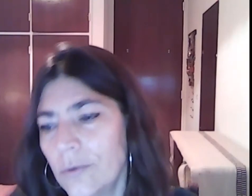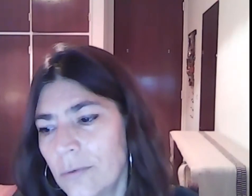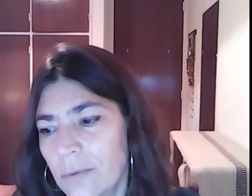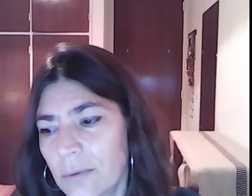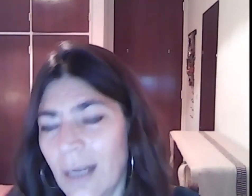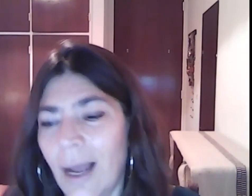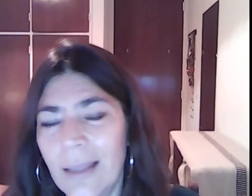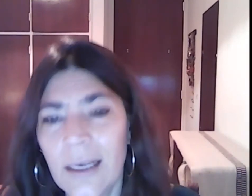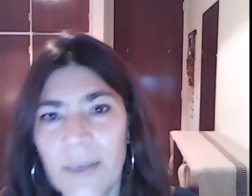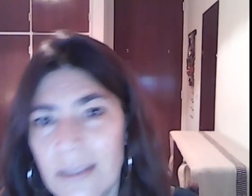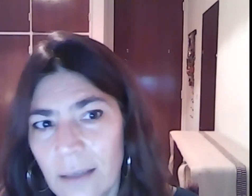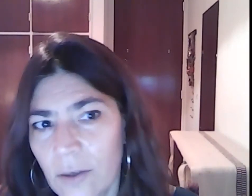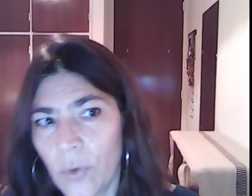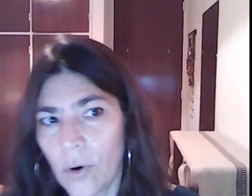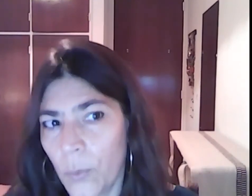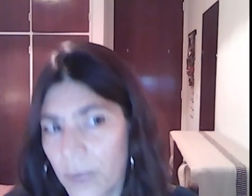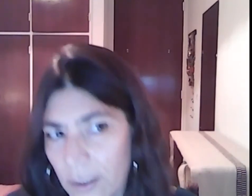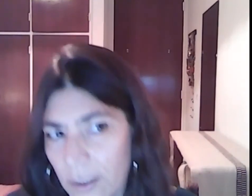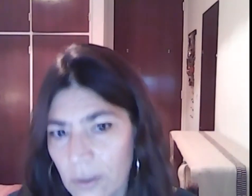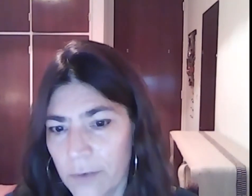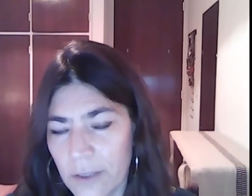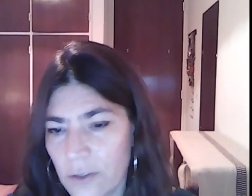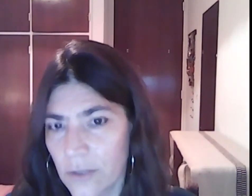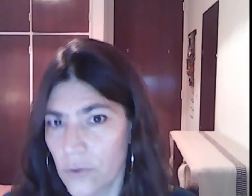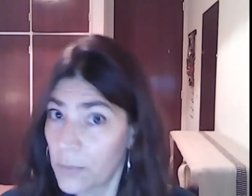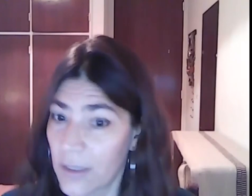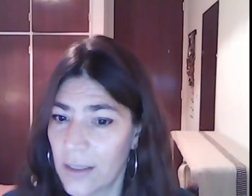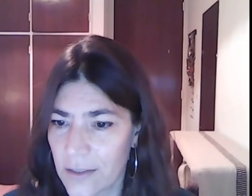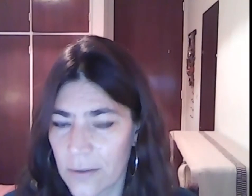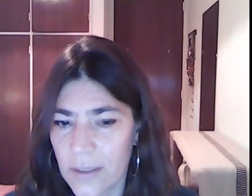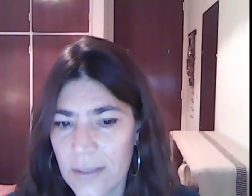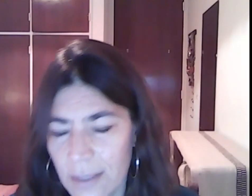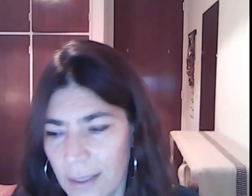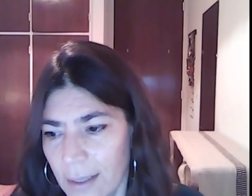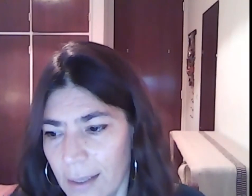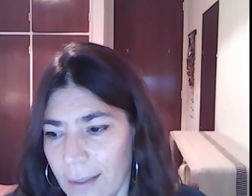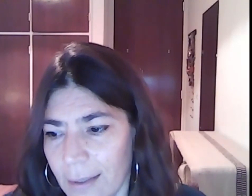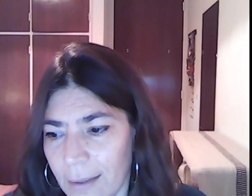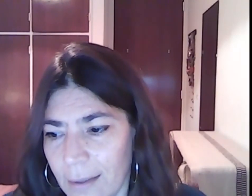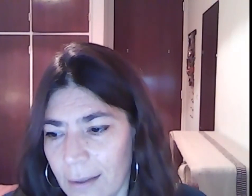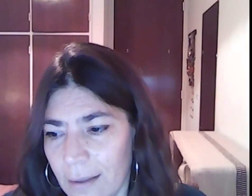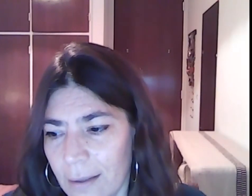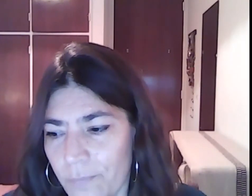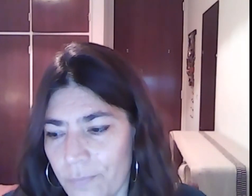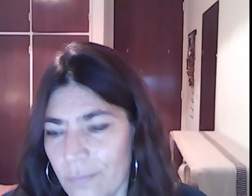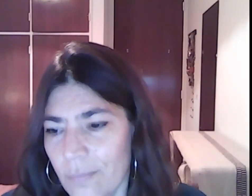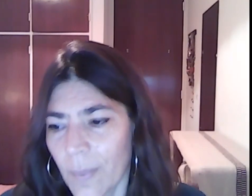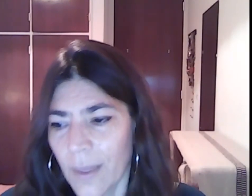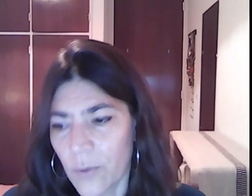a la discapacidad como objeto de reflexión de sus investigaciones. Y, digamos, el